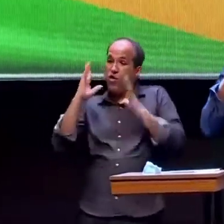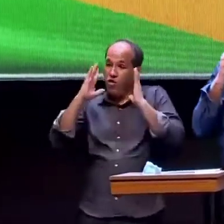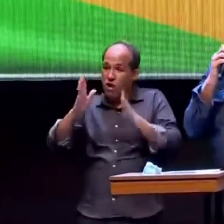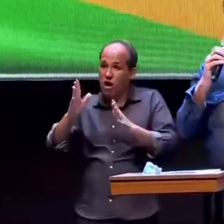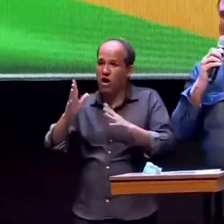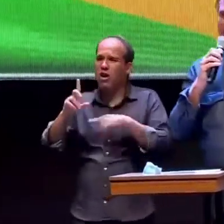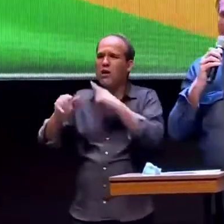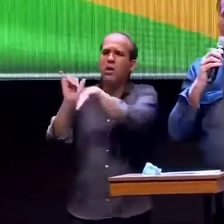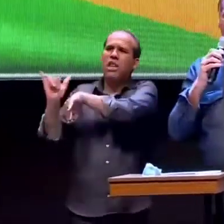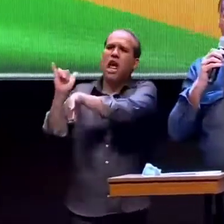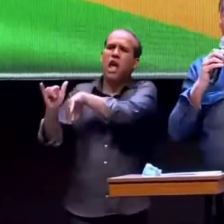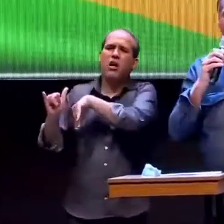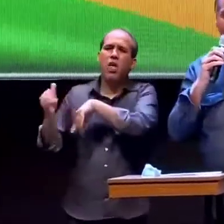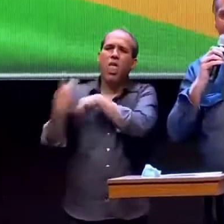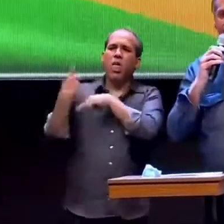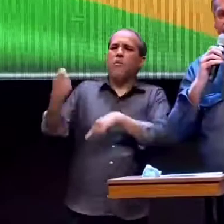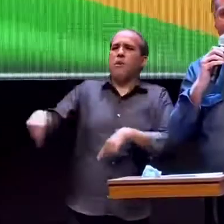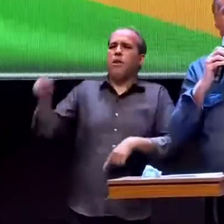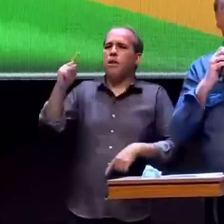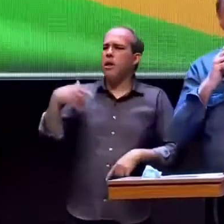resolvi não seguir aquela linha